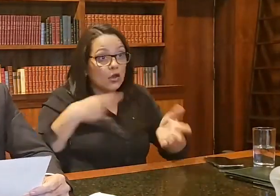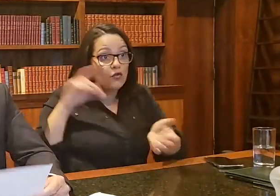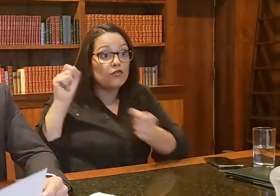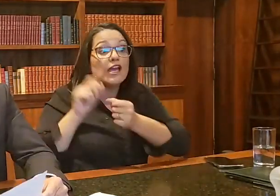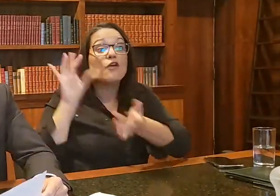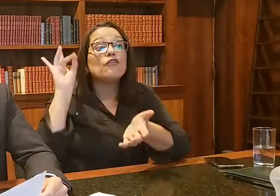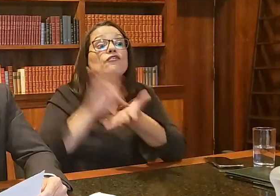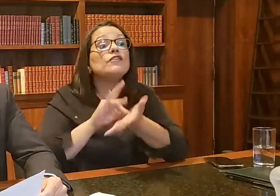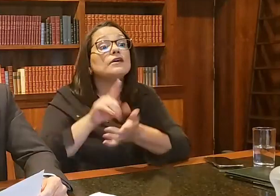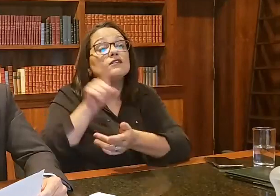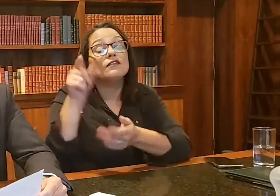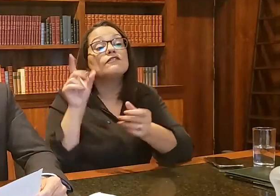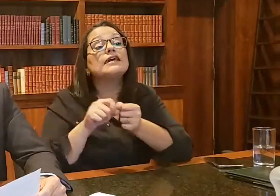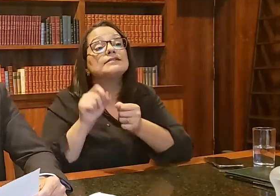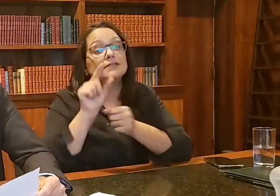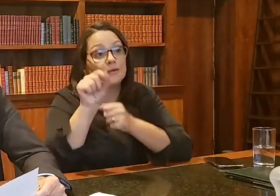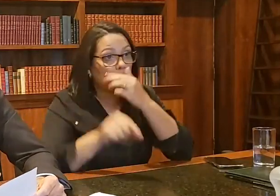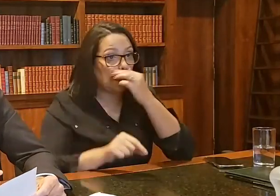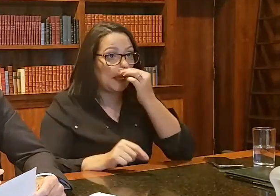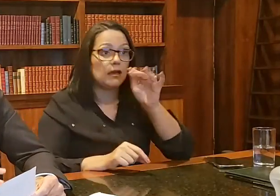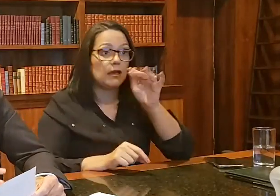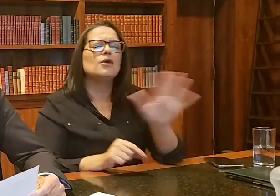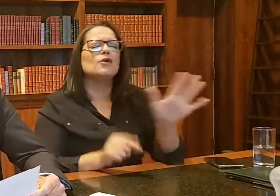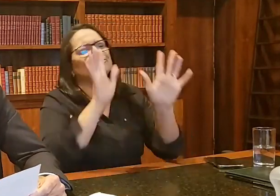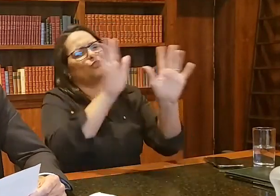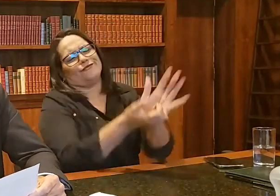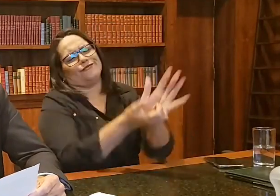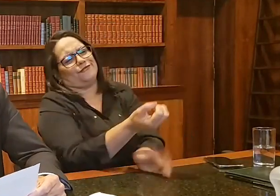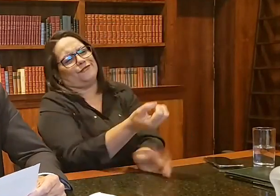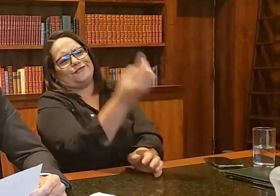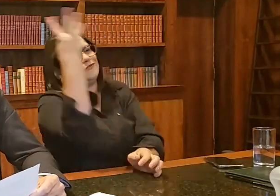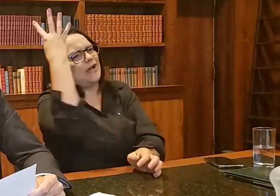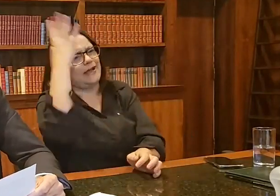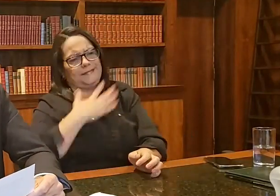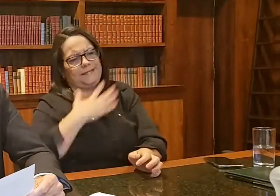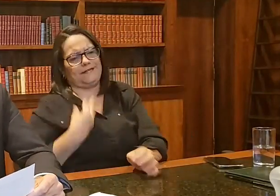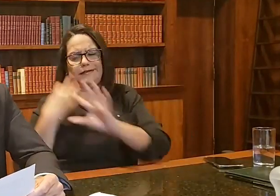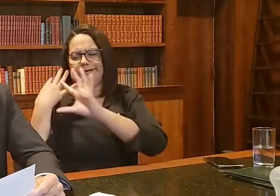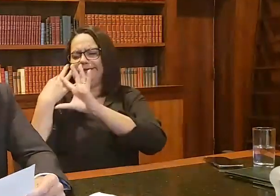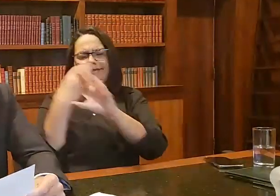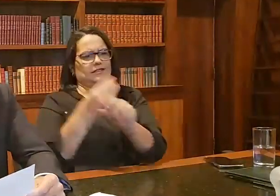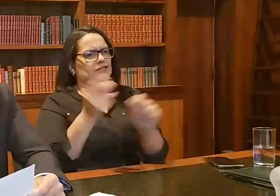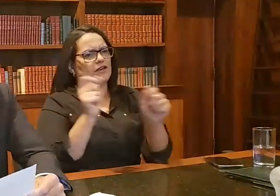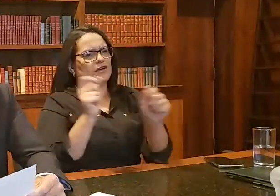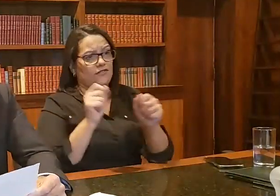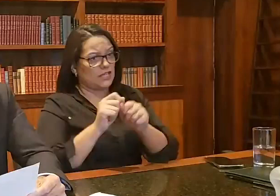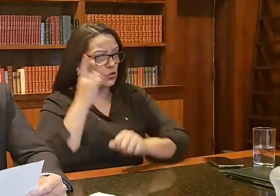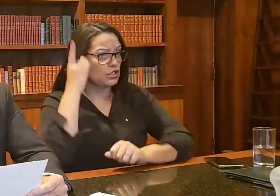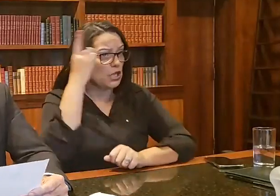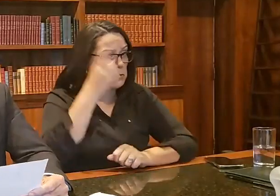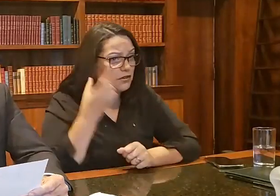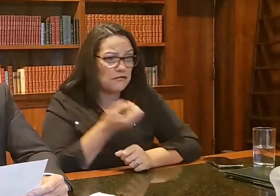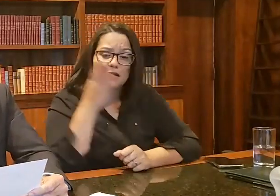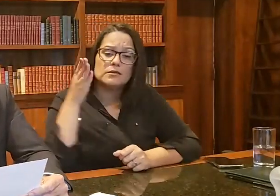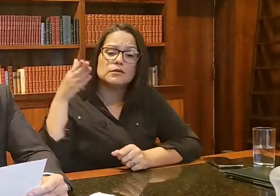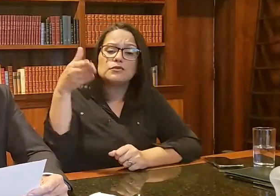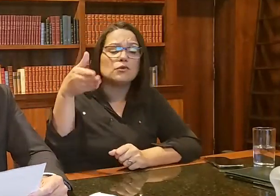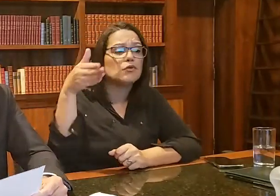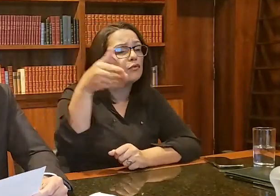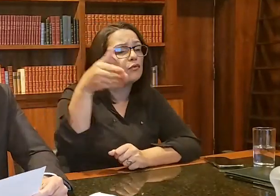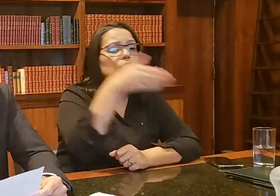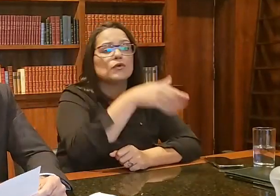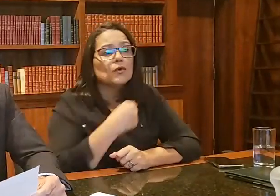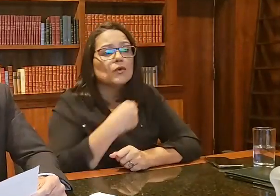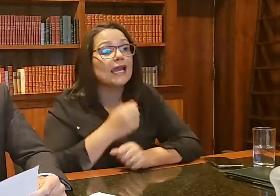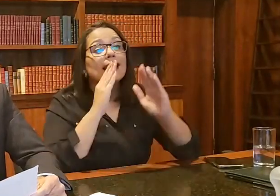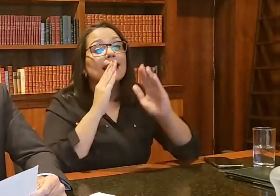Eu fui lá, como já fiz várias vezes na minha vida toda, como deputado muitas vezes, eu fui em